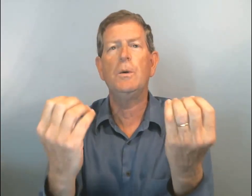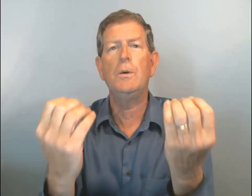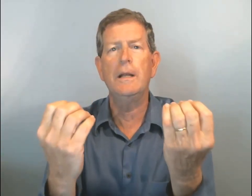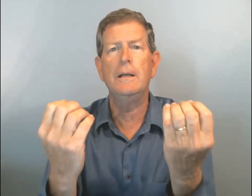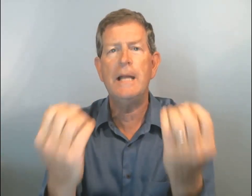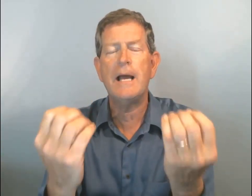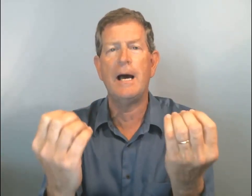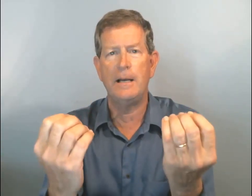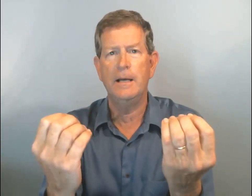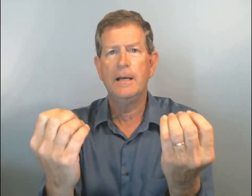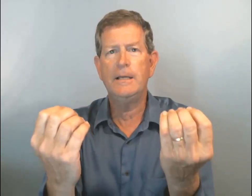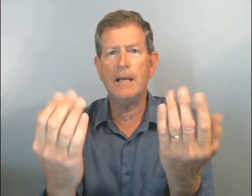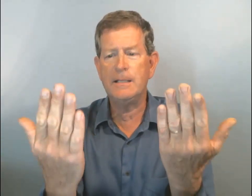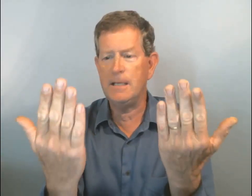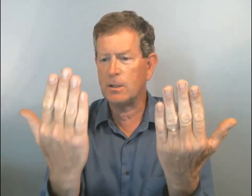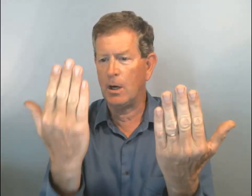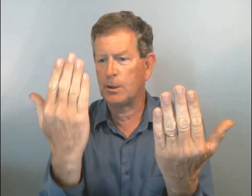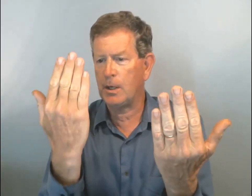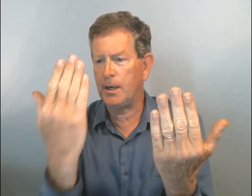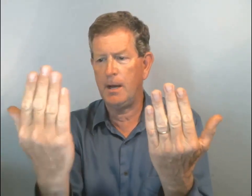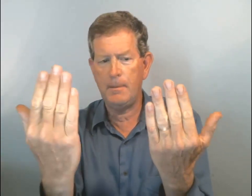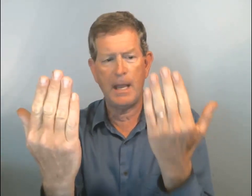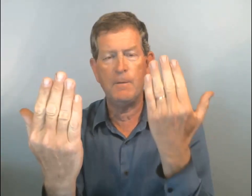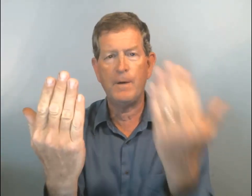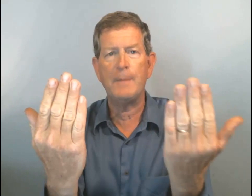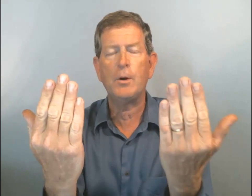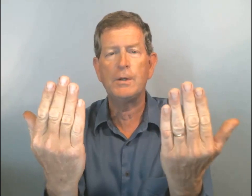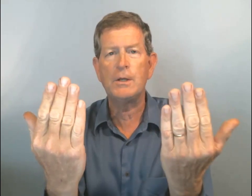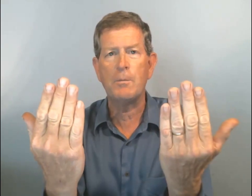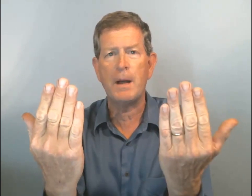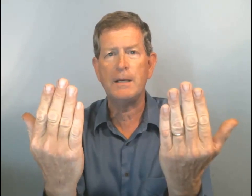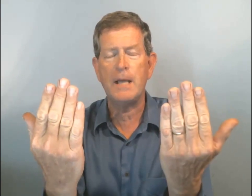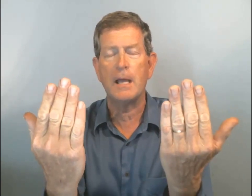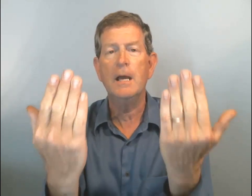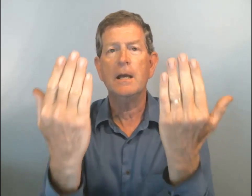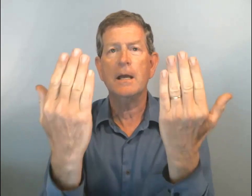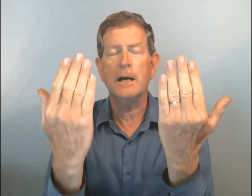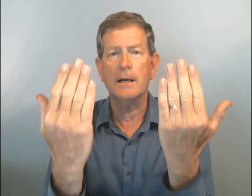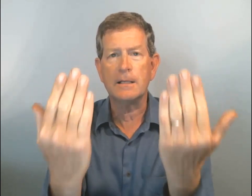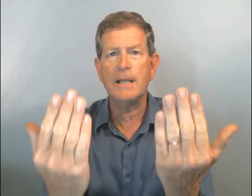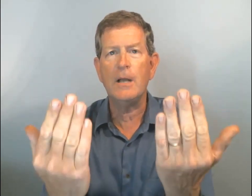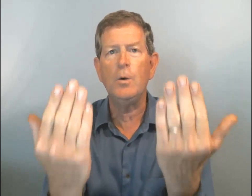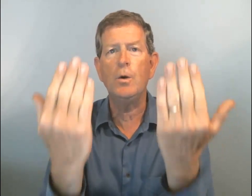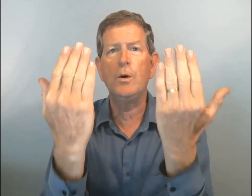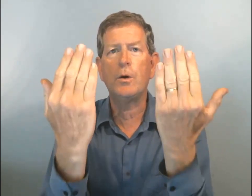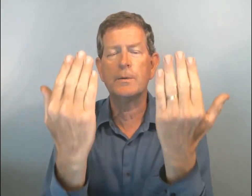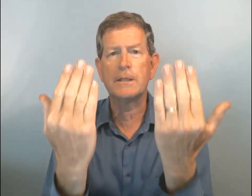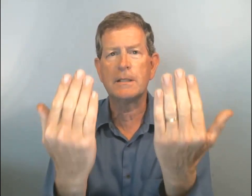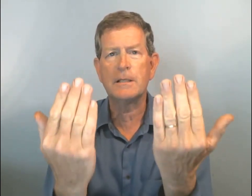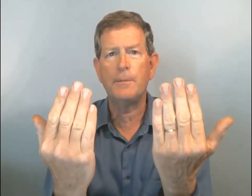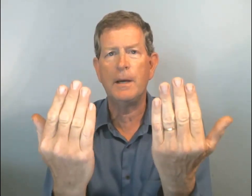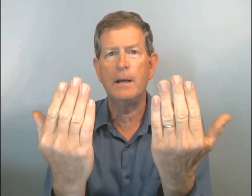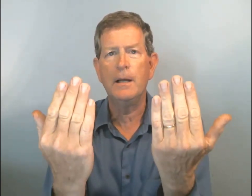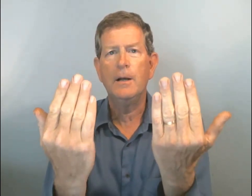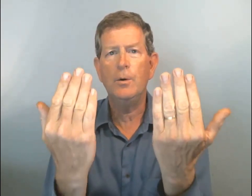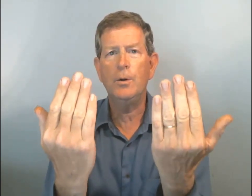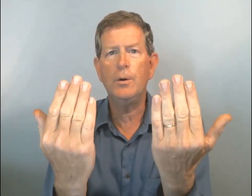légale qui existe entre un homme et une femme quand ils sont mariés ? C'est le, comment est que ça s'appelle ? Le